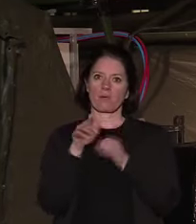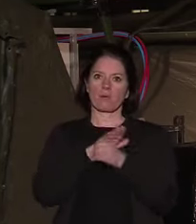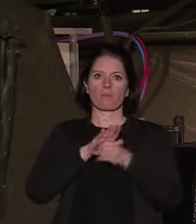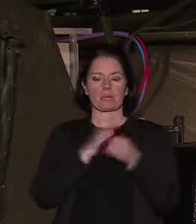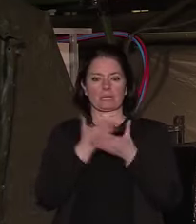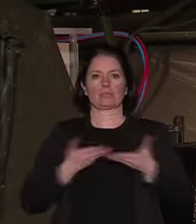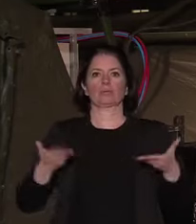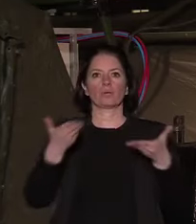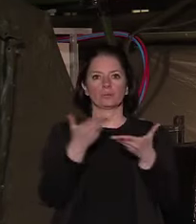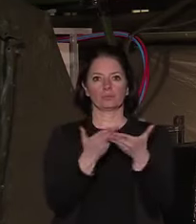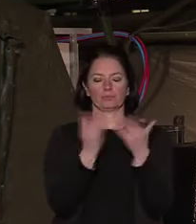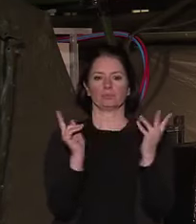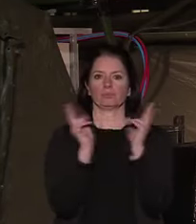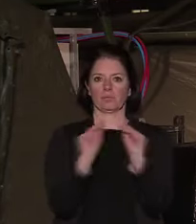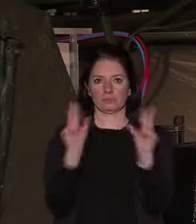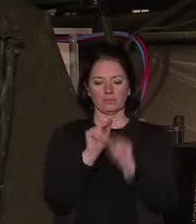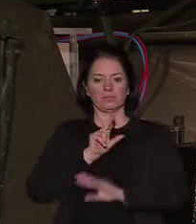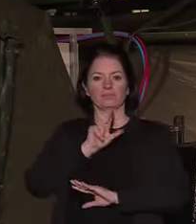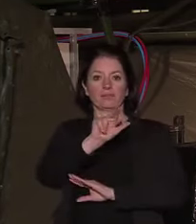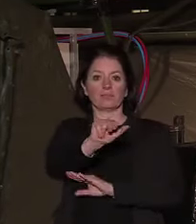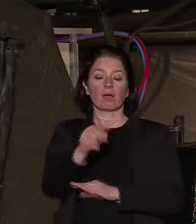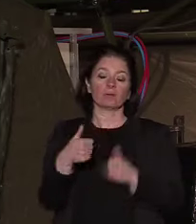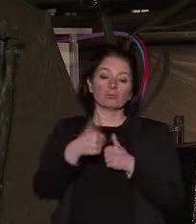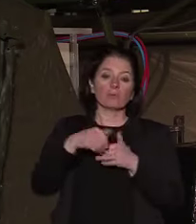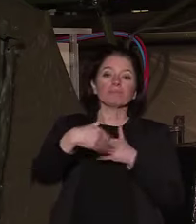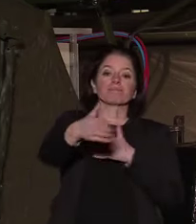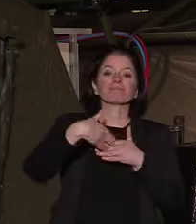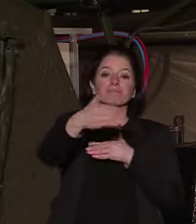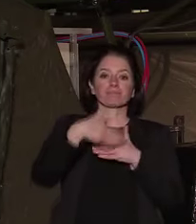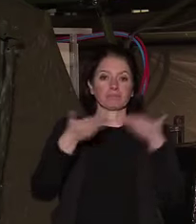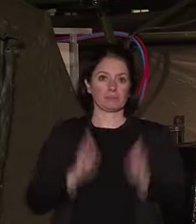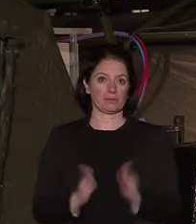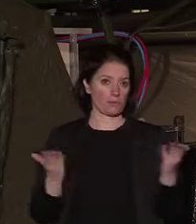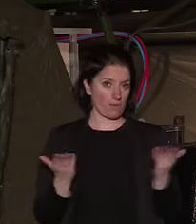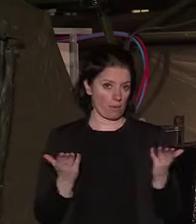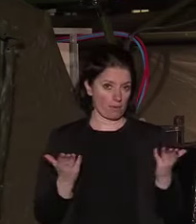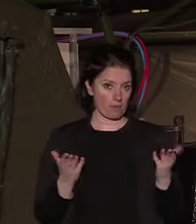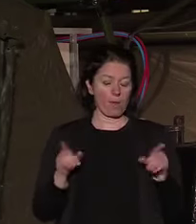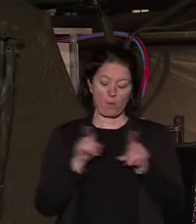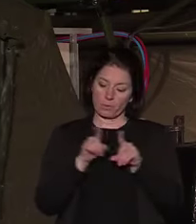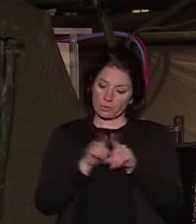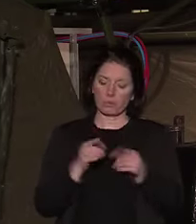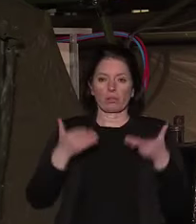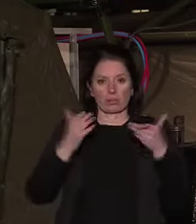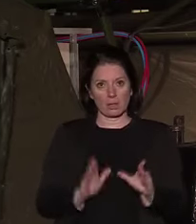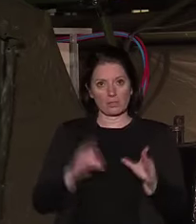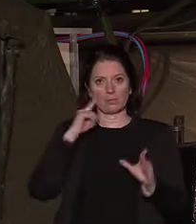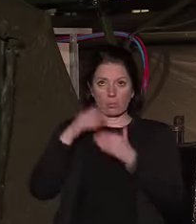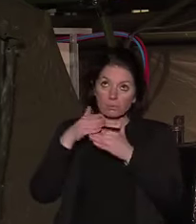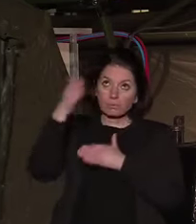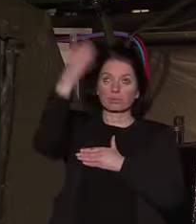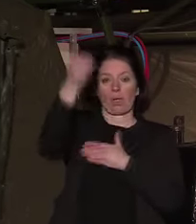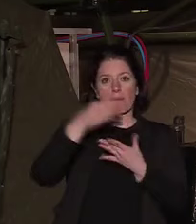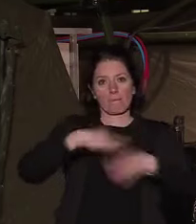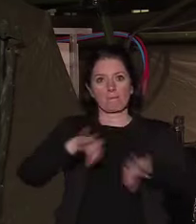vous dire les décisions prises pour les semaines à venir et les décisions plus profondes que j'entends prendre pour la